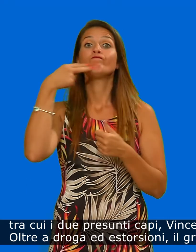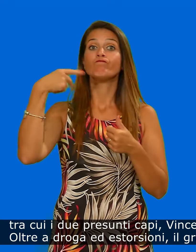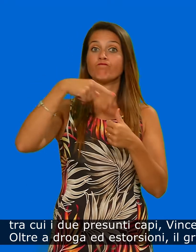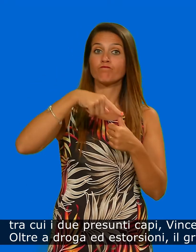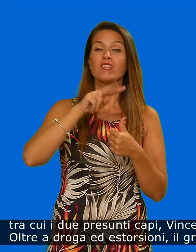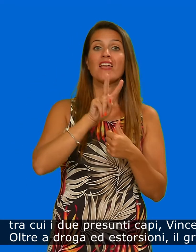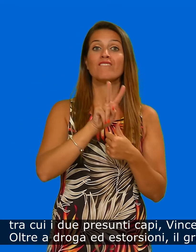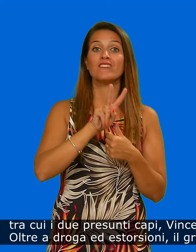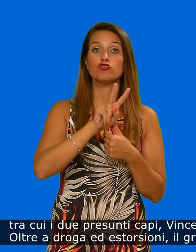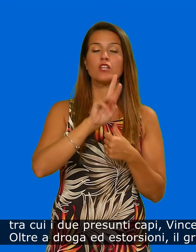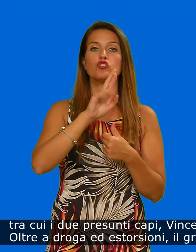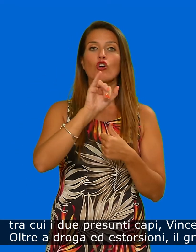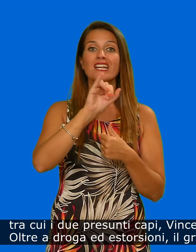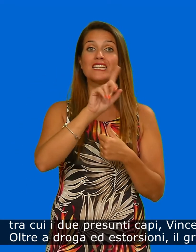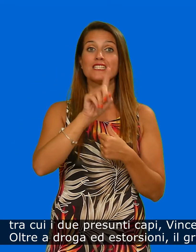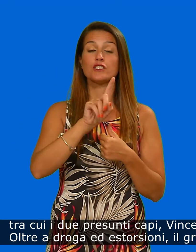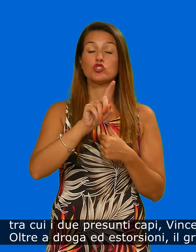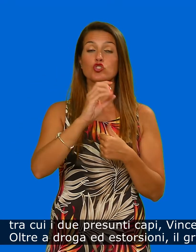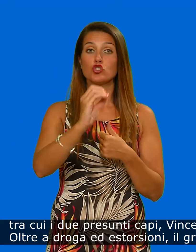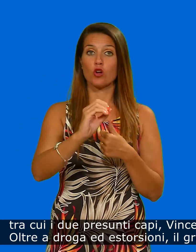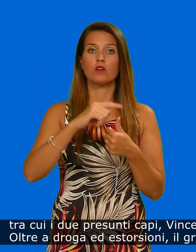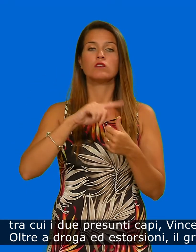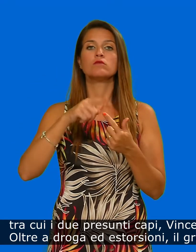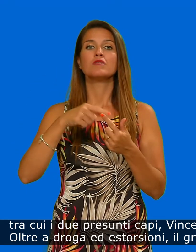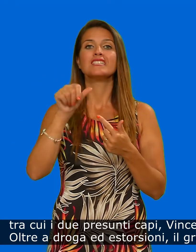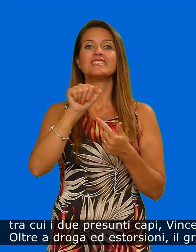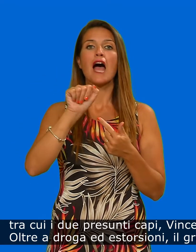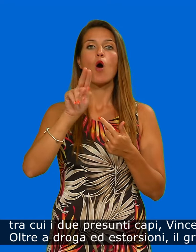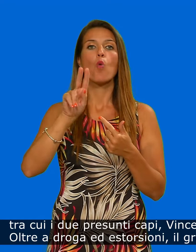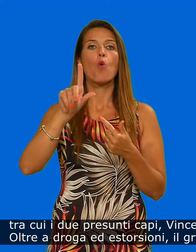Vincenzo Rizzo e Saulle Politi.